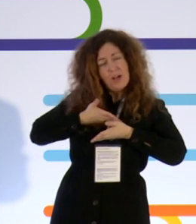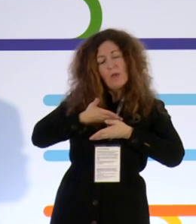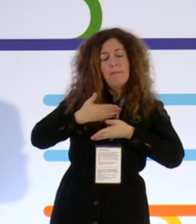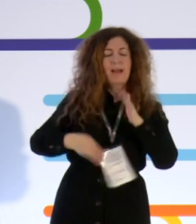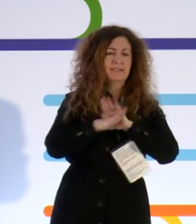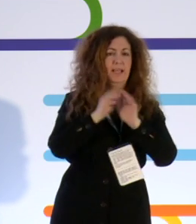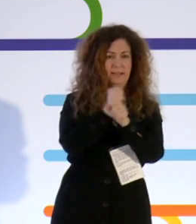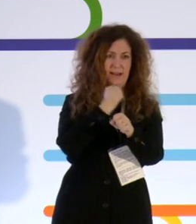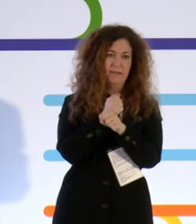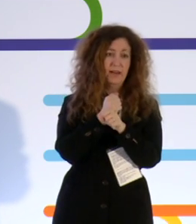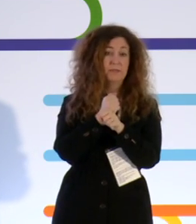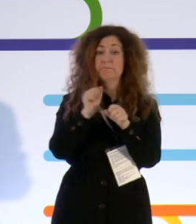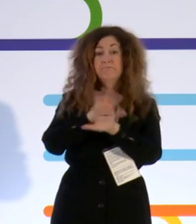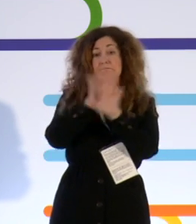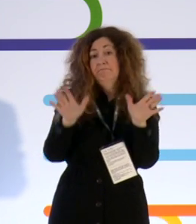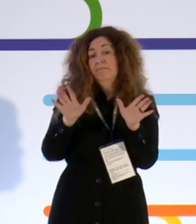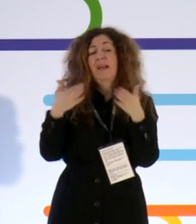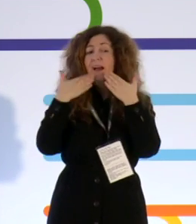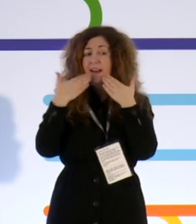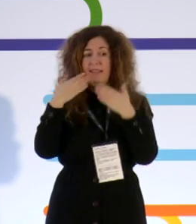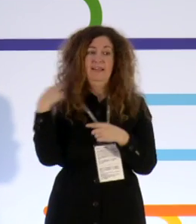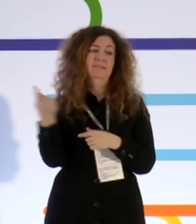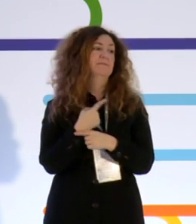trabajando. En definitiva, muchísimas gracias.